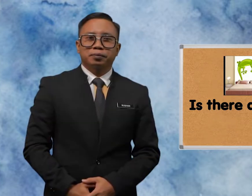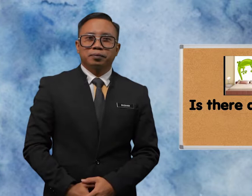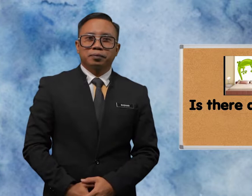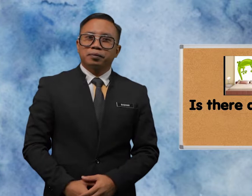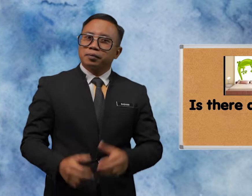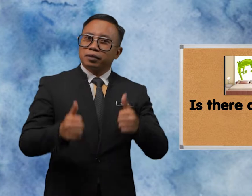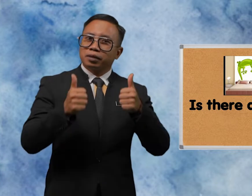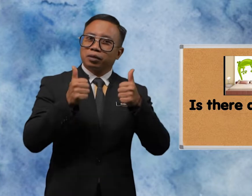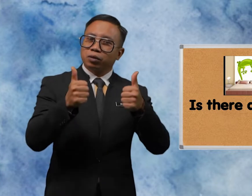There